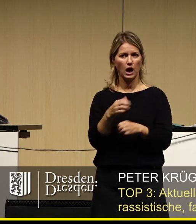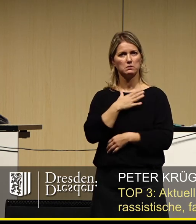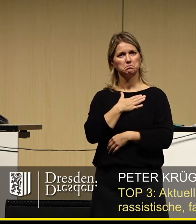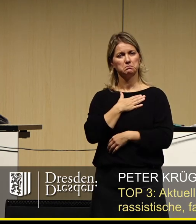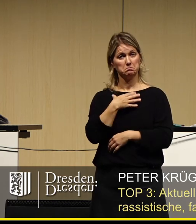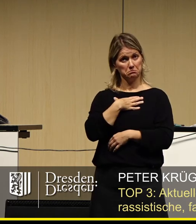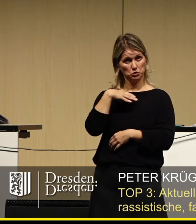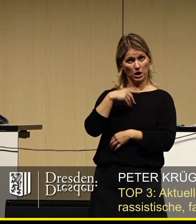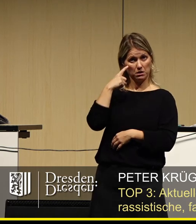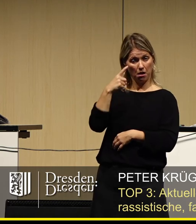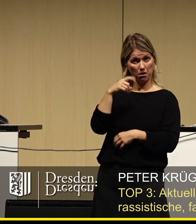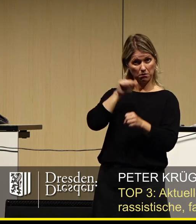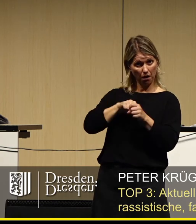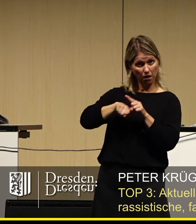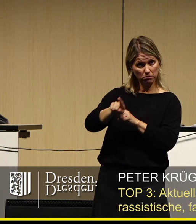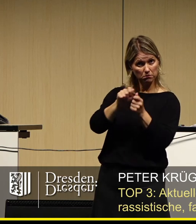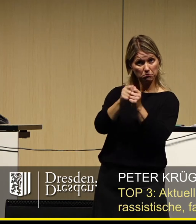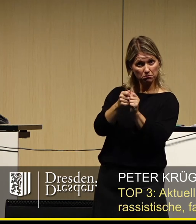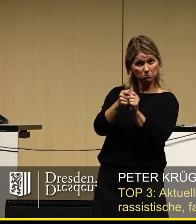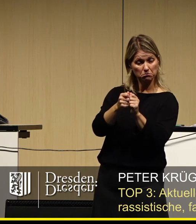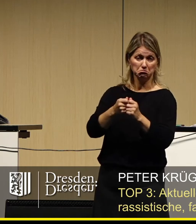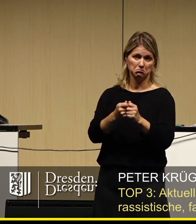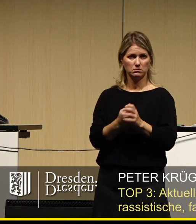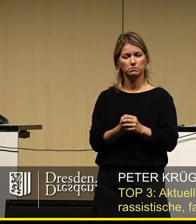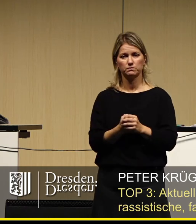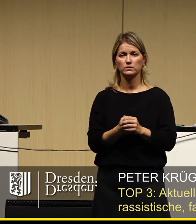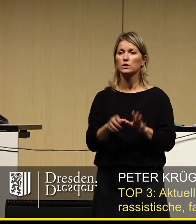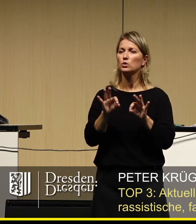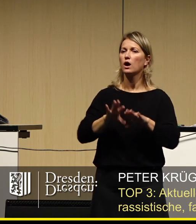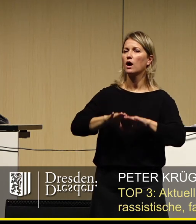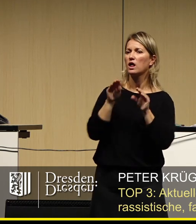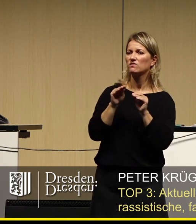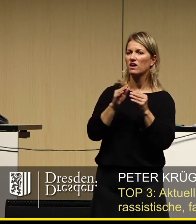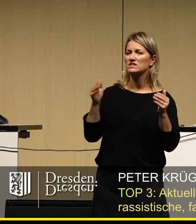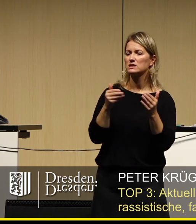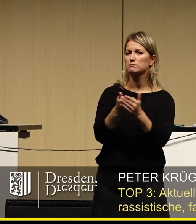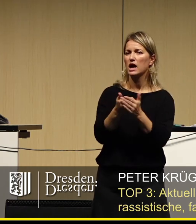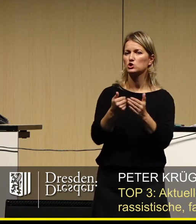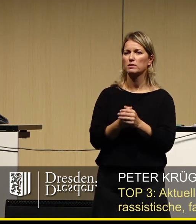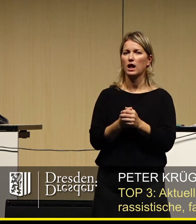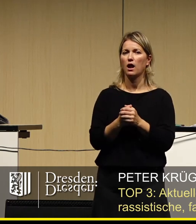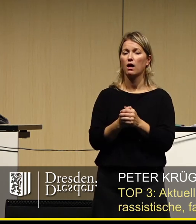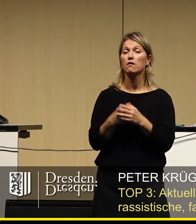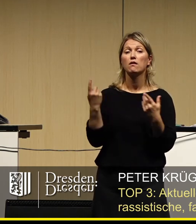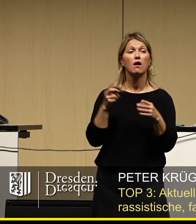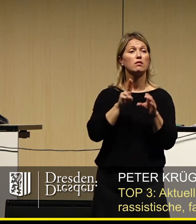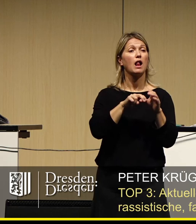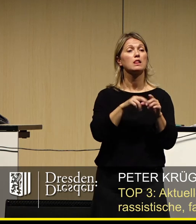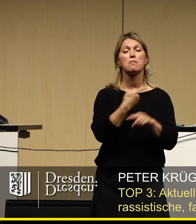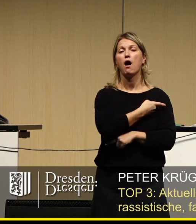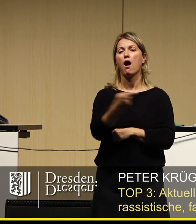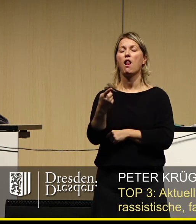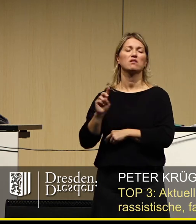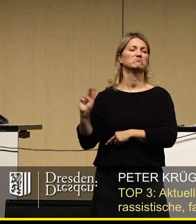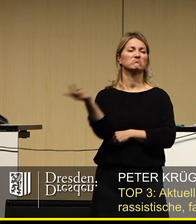hat, daran etwas zu ändern. Ein Anfang wäre beispielsweise, nicht alle Teilnehmer über einen Kamm zu